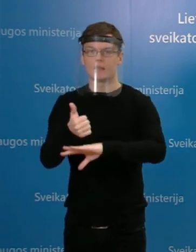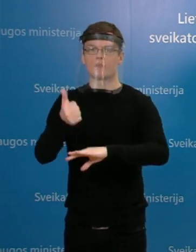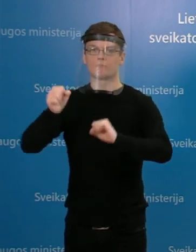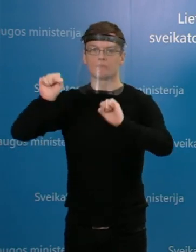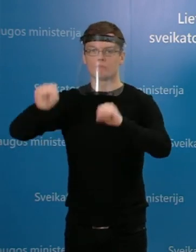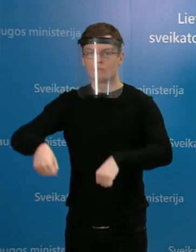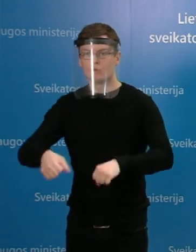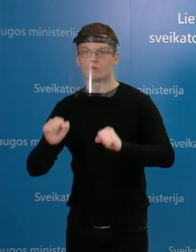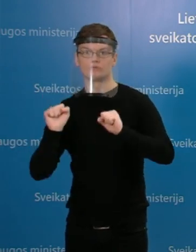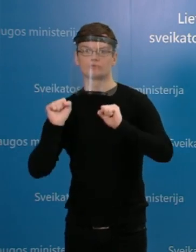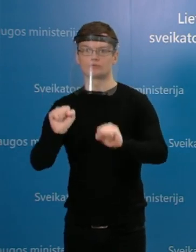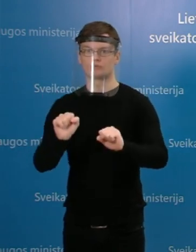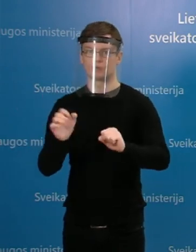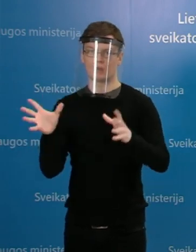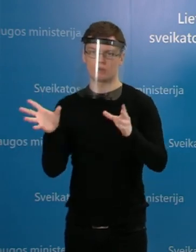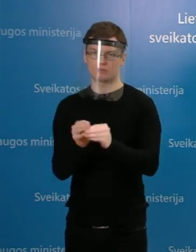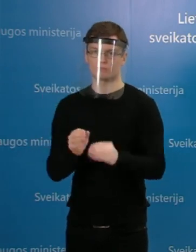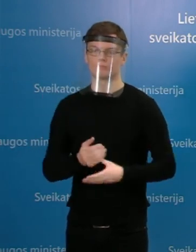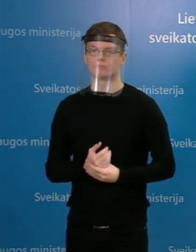imtis prevencinių veiksmų visi kartu.